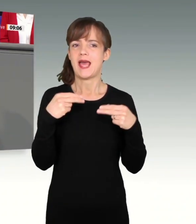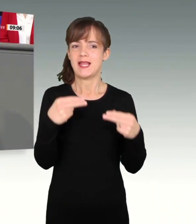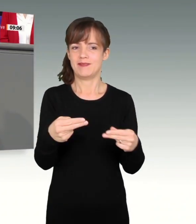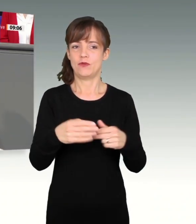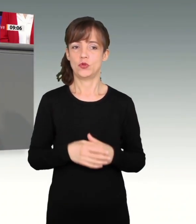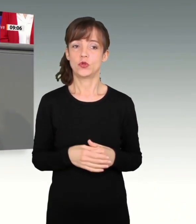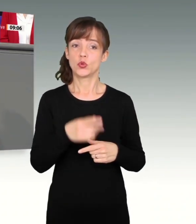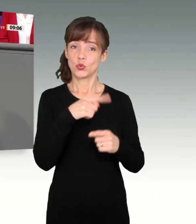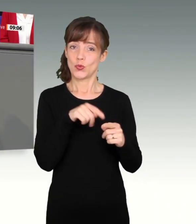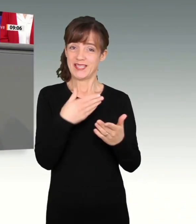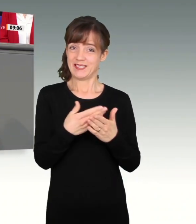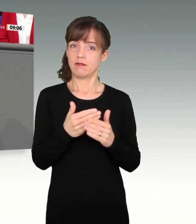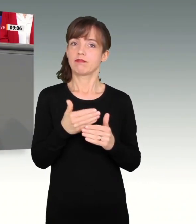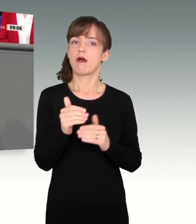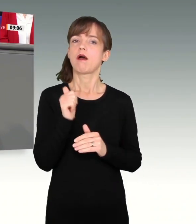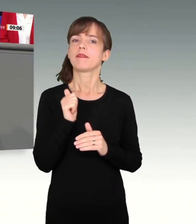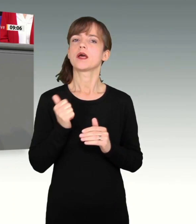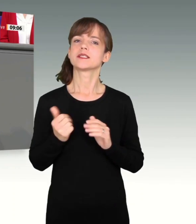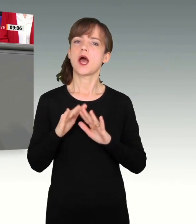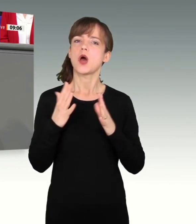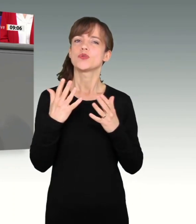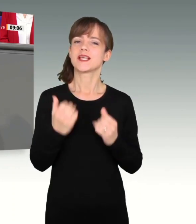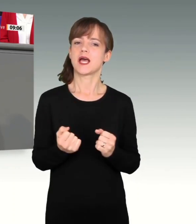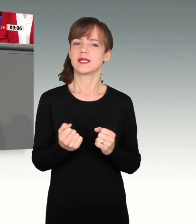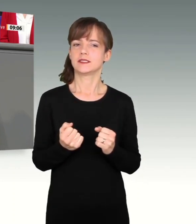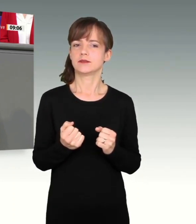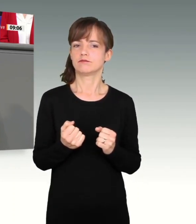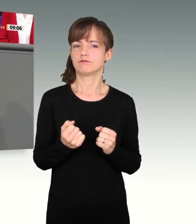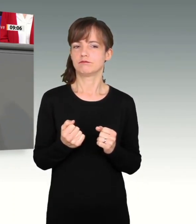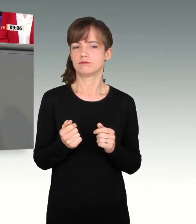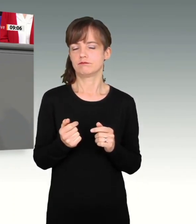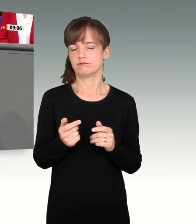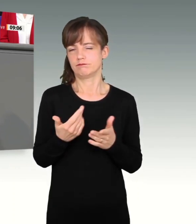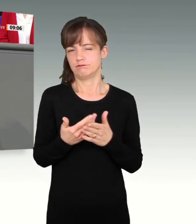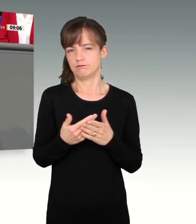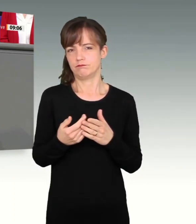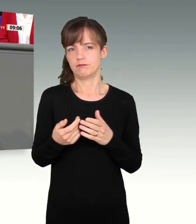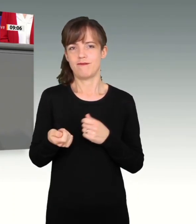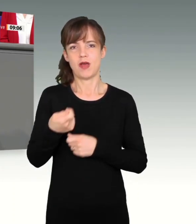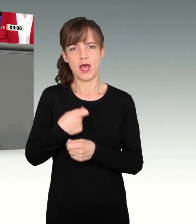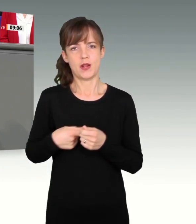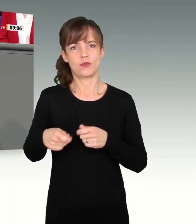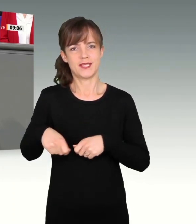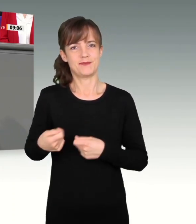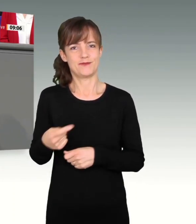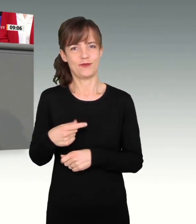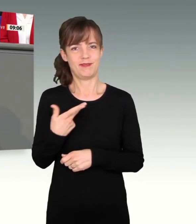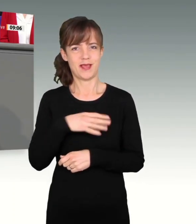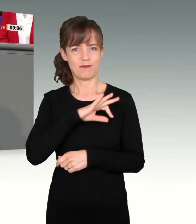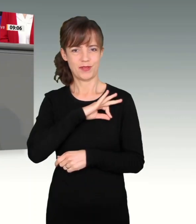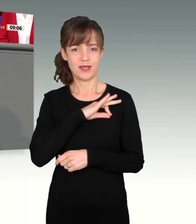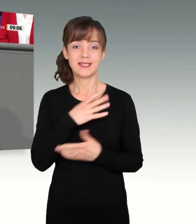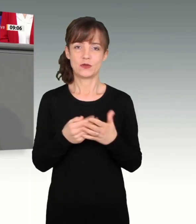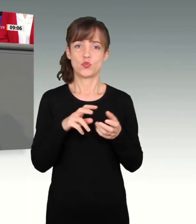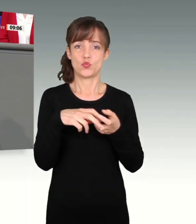diesem Nachtragshaushalt als das Verhandlungsergebnis dreier Parteien um. Ich danke meinem Vorgänger, der